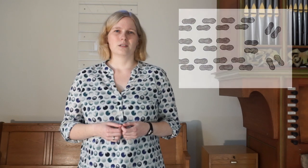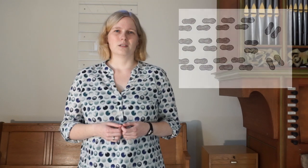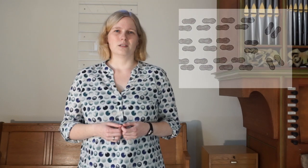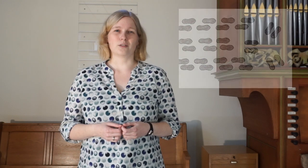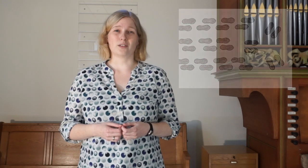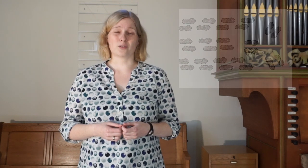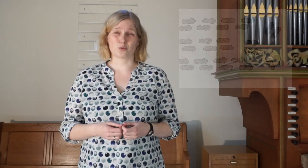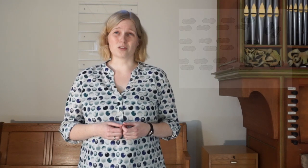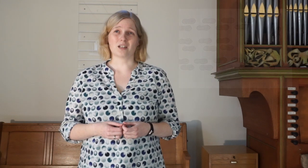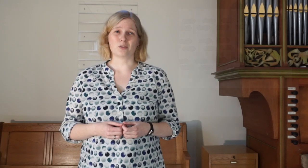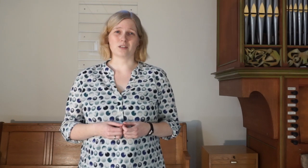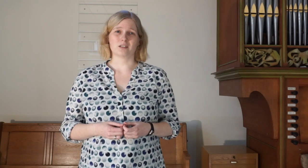Das war so traurig.